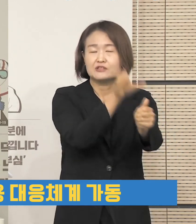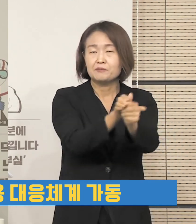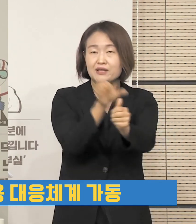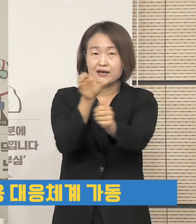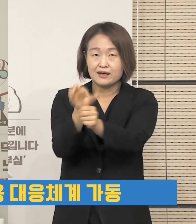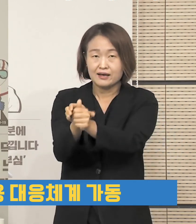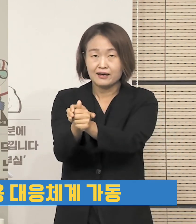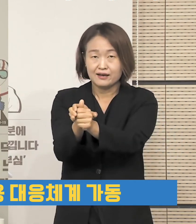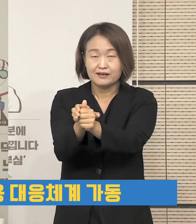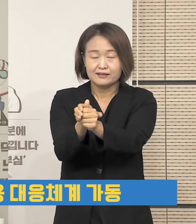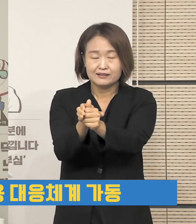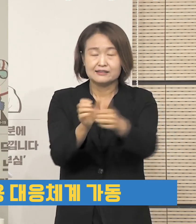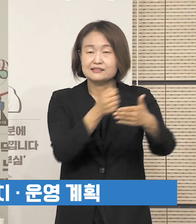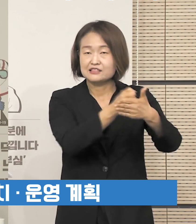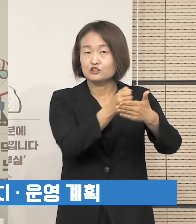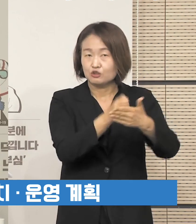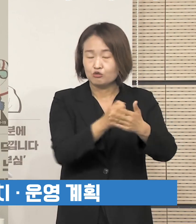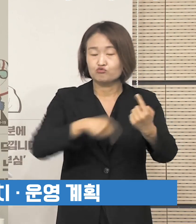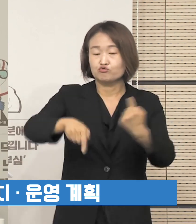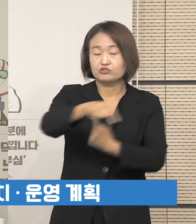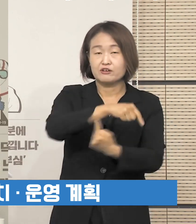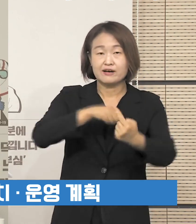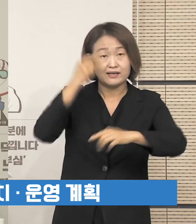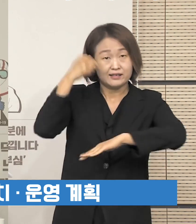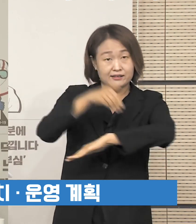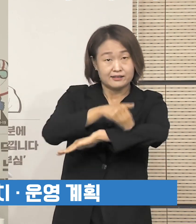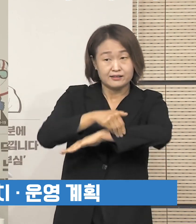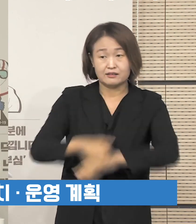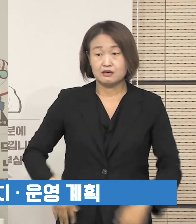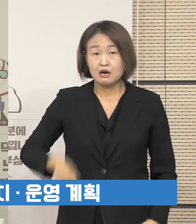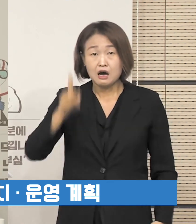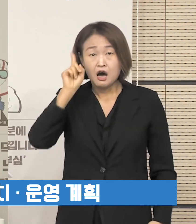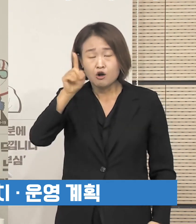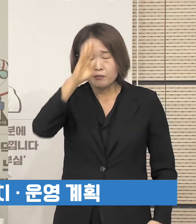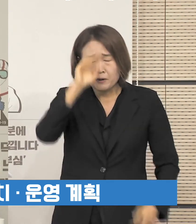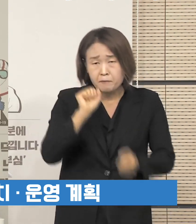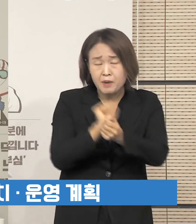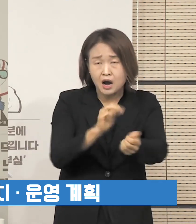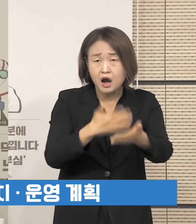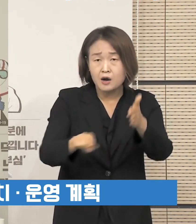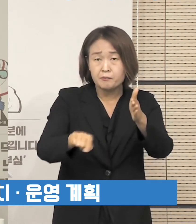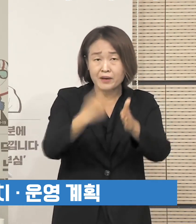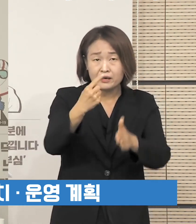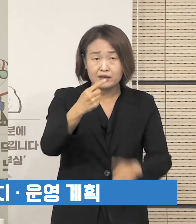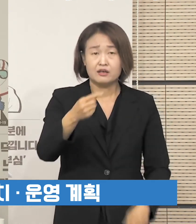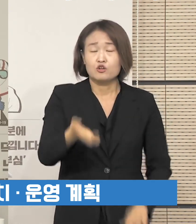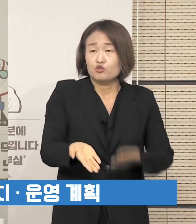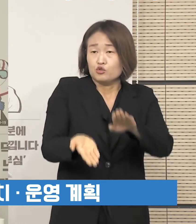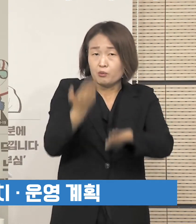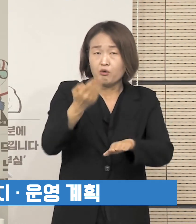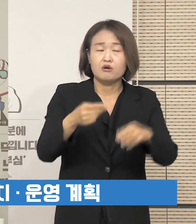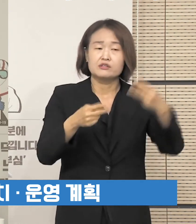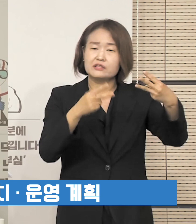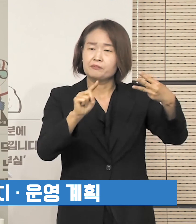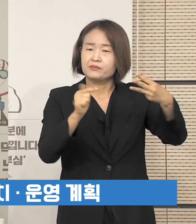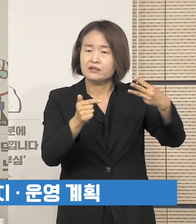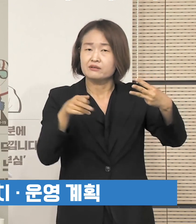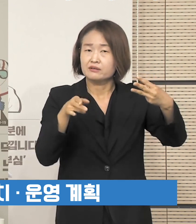운용할 계획입니다. 하루 확진자가 100명 이상 발생하는 3단계 또는 4단계로